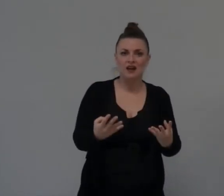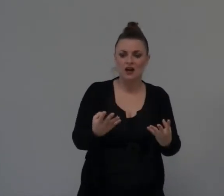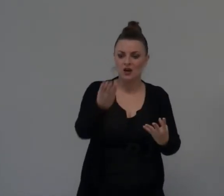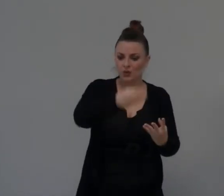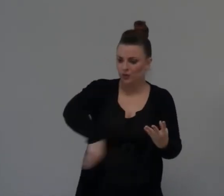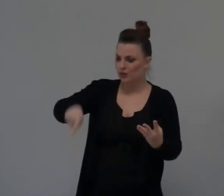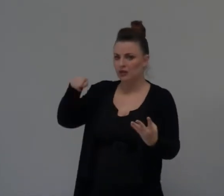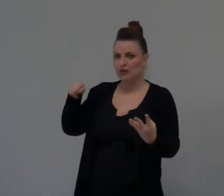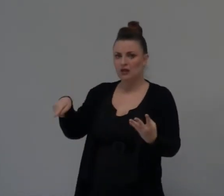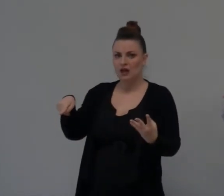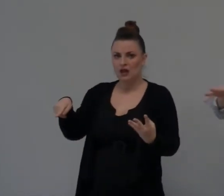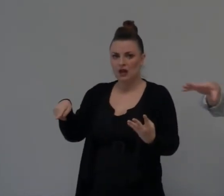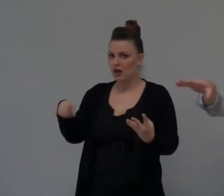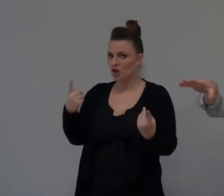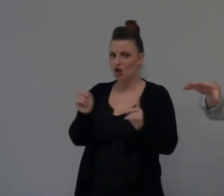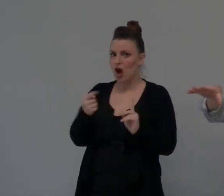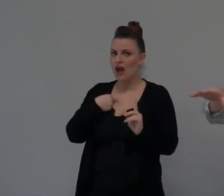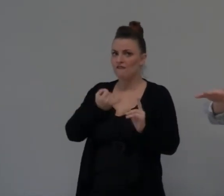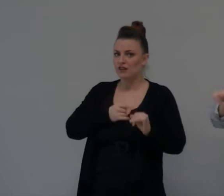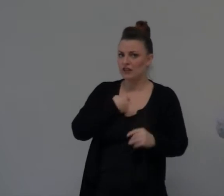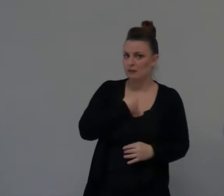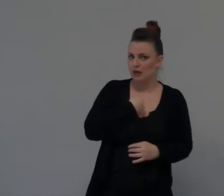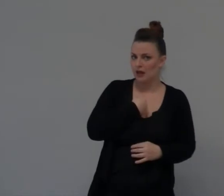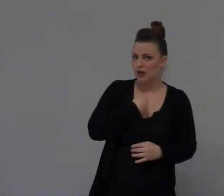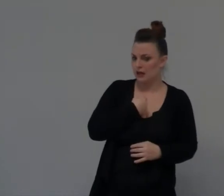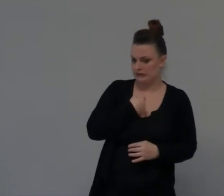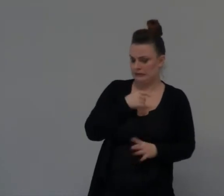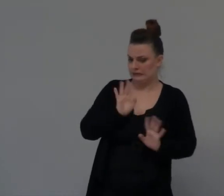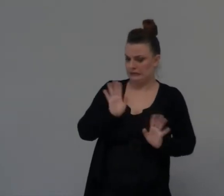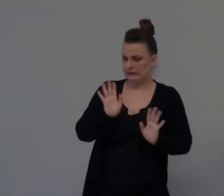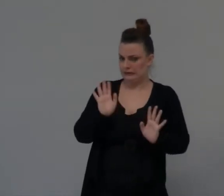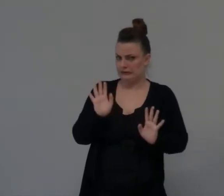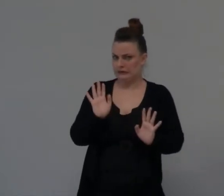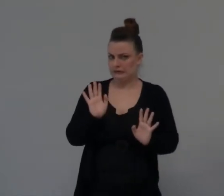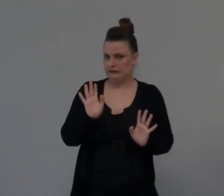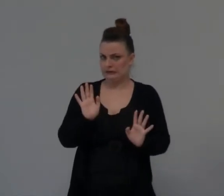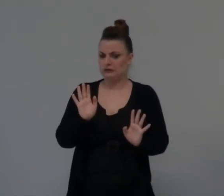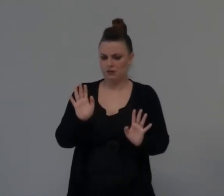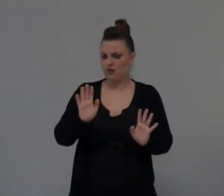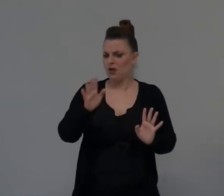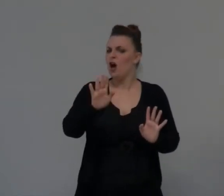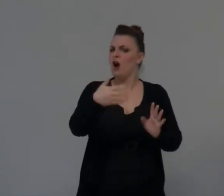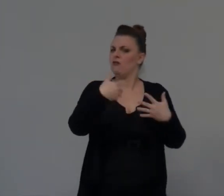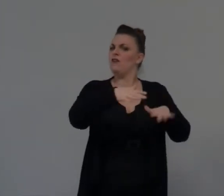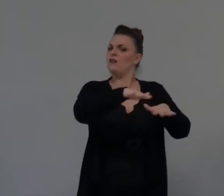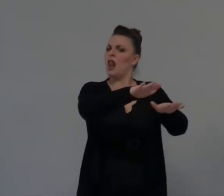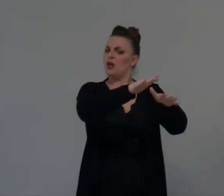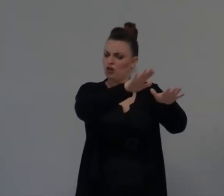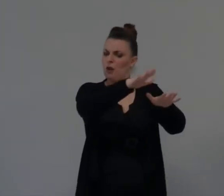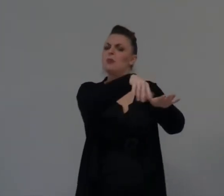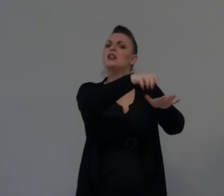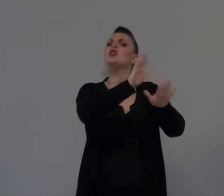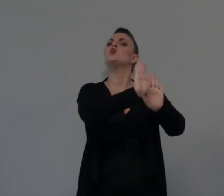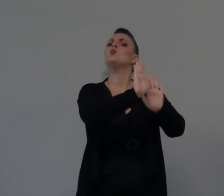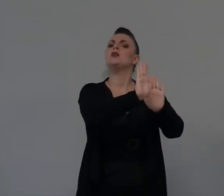A cui si disperzerà La proprietà Su Per tradurne Il mio diritto Di riscatto Perché io Non posso